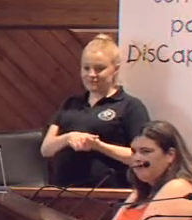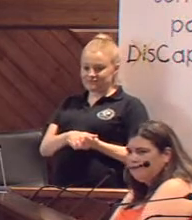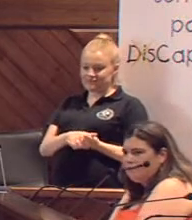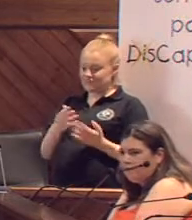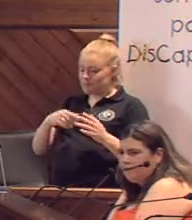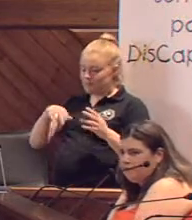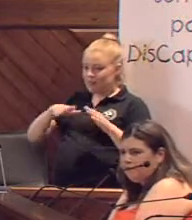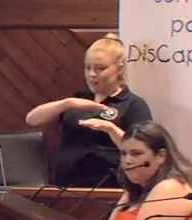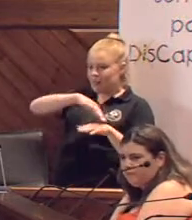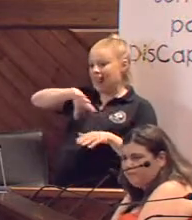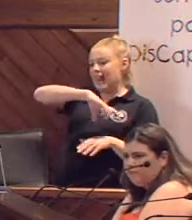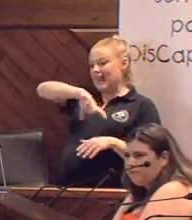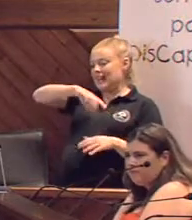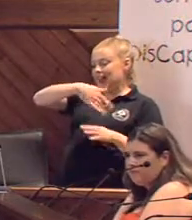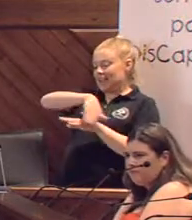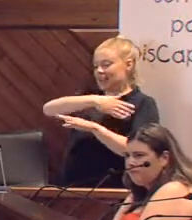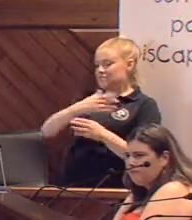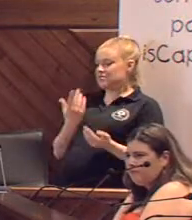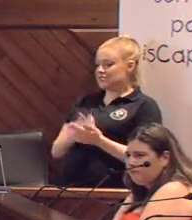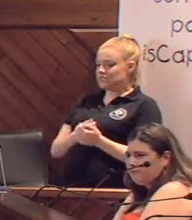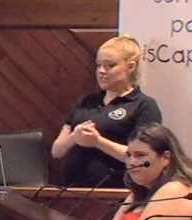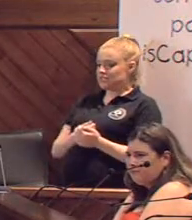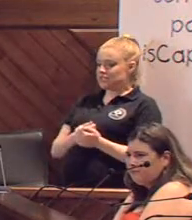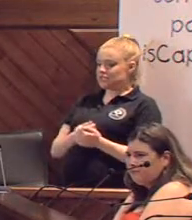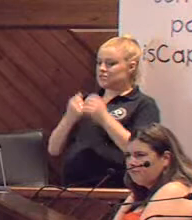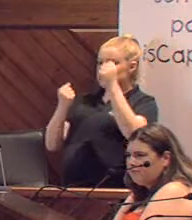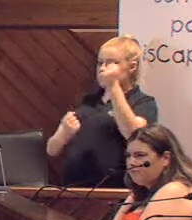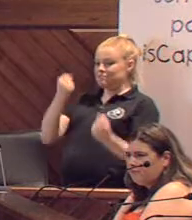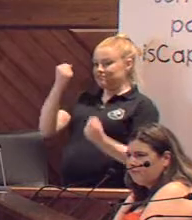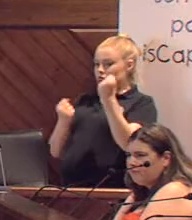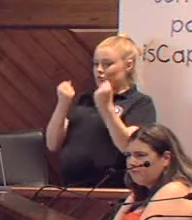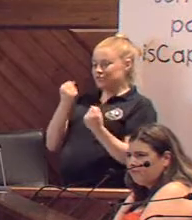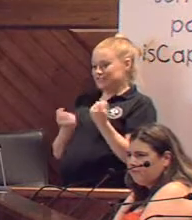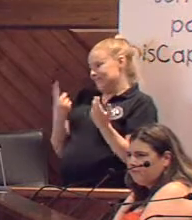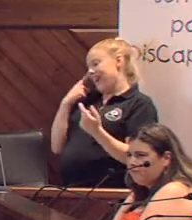Las aceras también. Los coches que los meten todo el morro dentro y a ver qué va a pasar ahí.